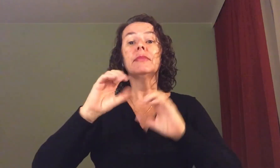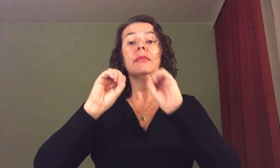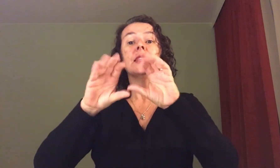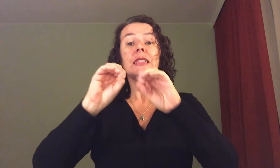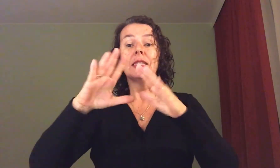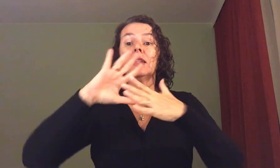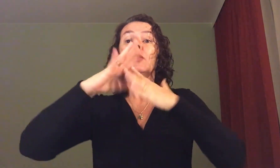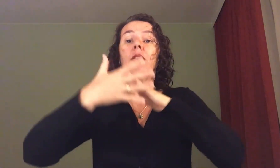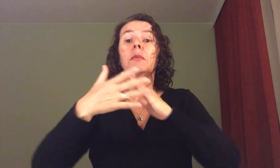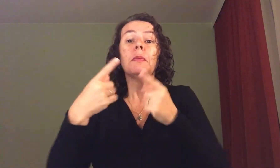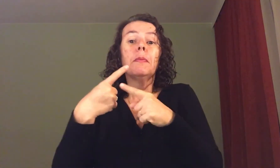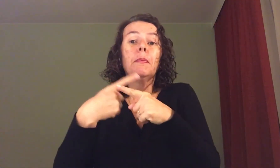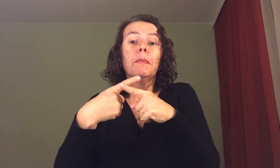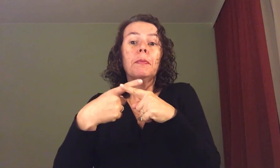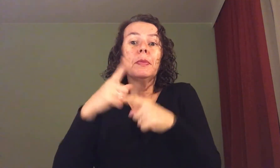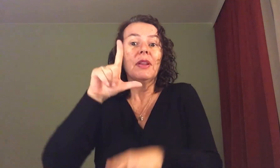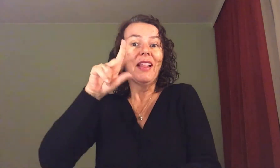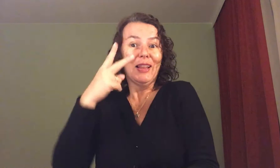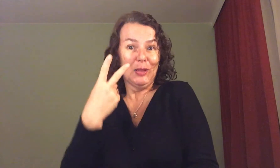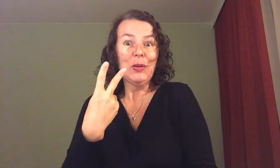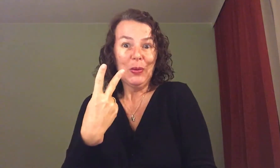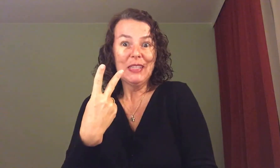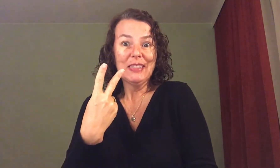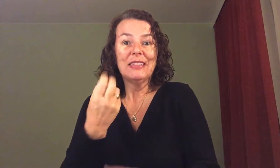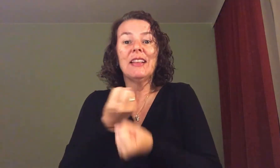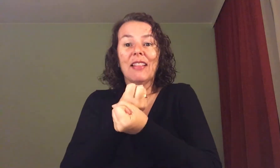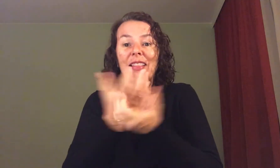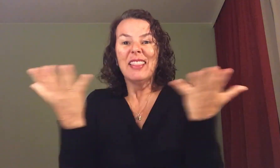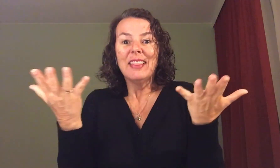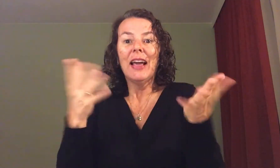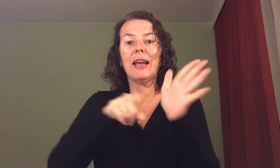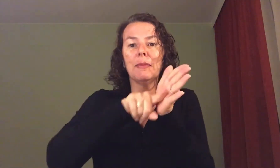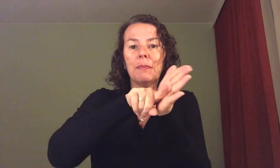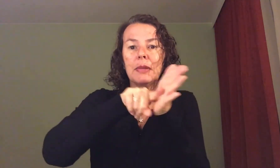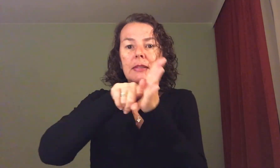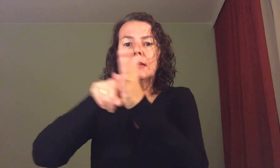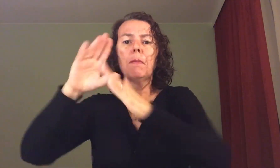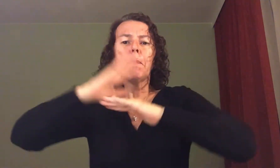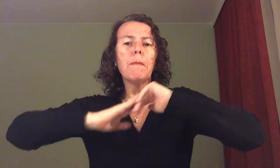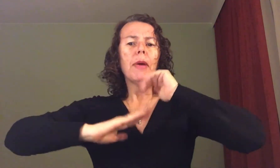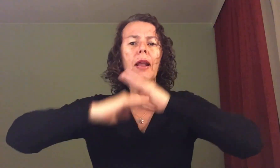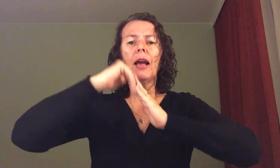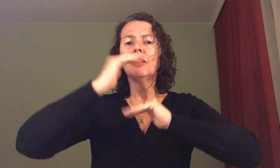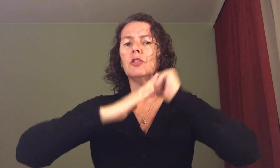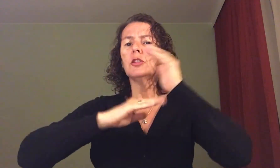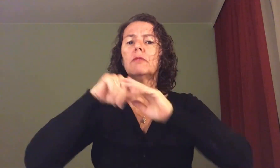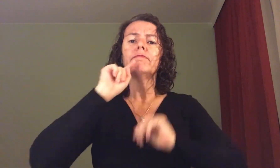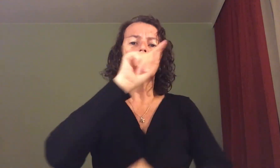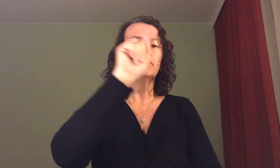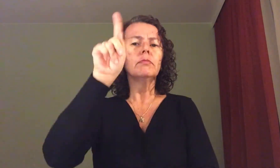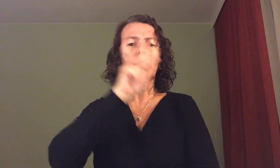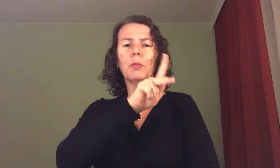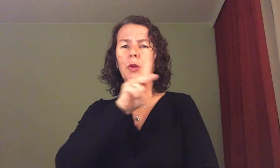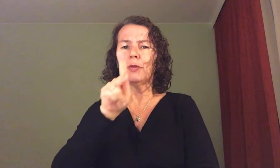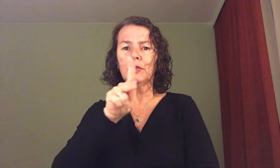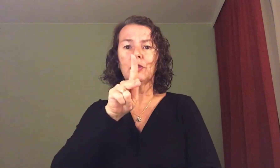Libras no sentido de subsidiar as pesquisas e práticas dos professores de Libras em